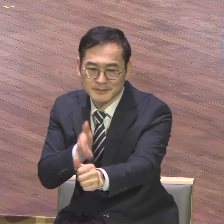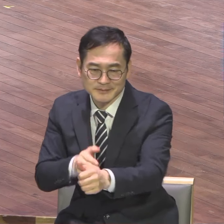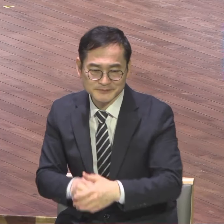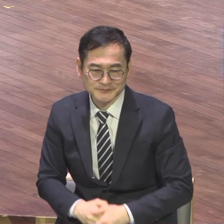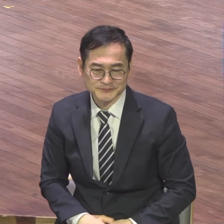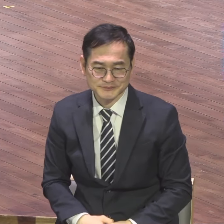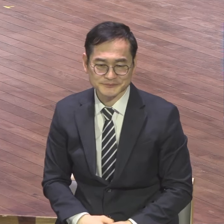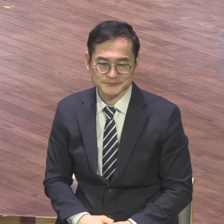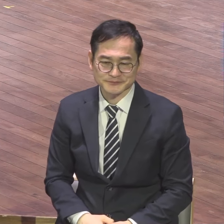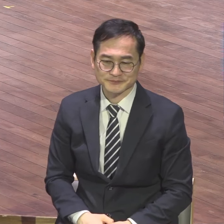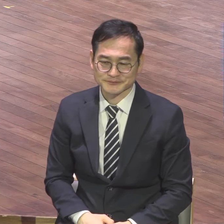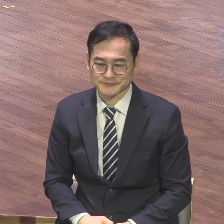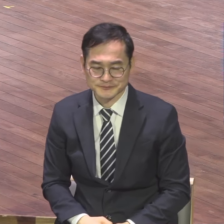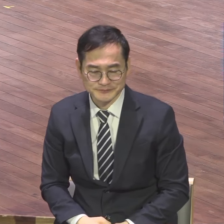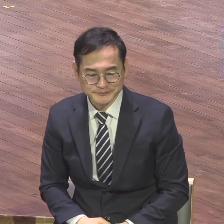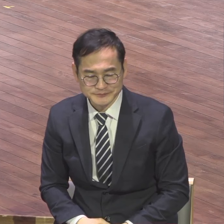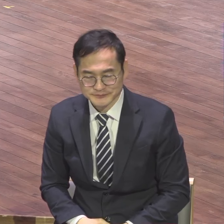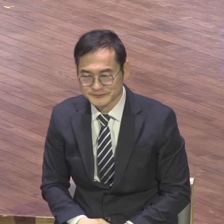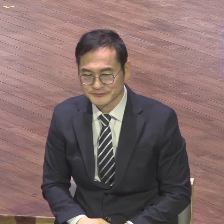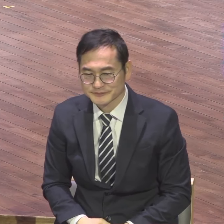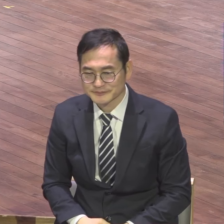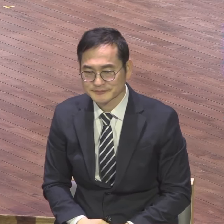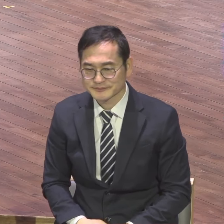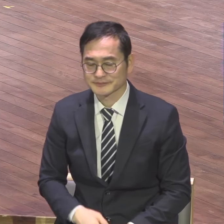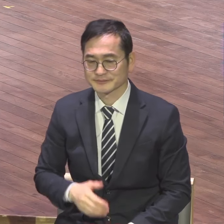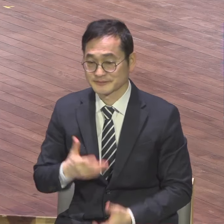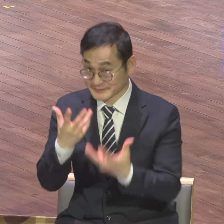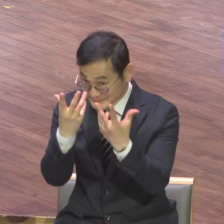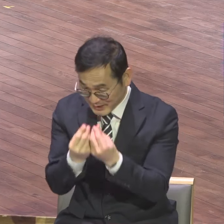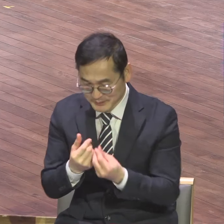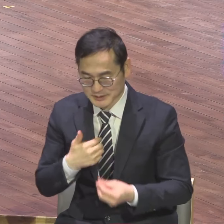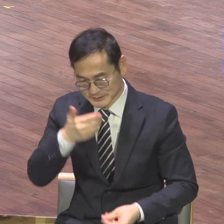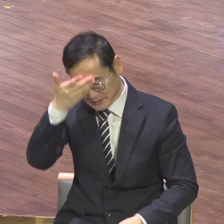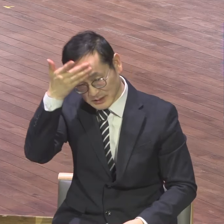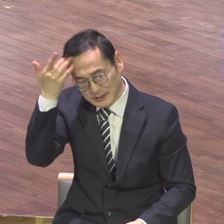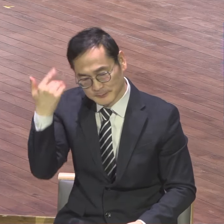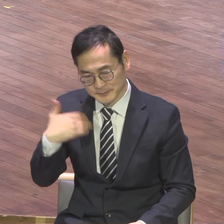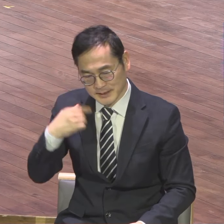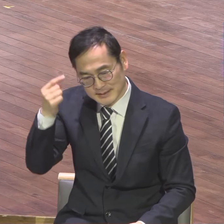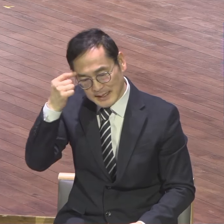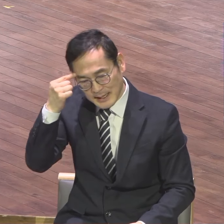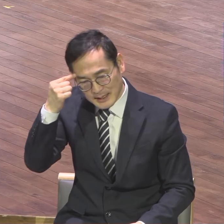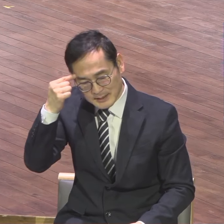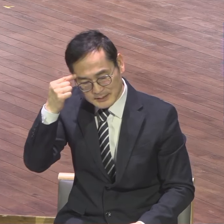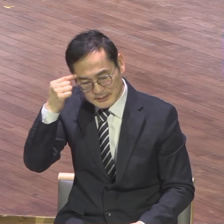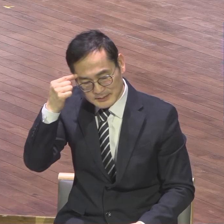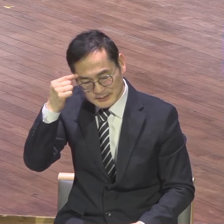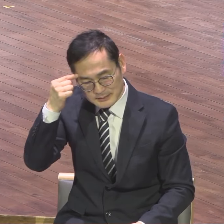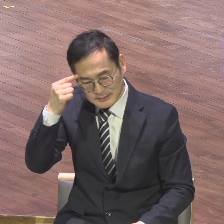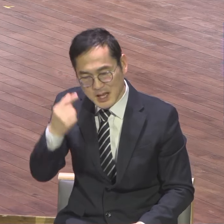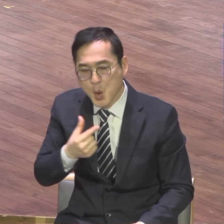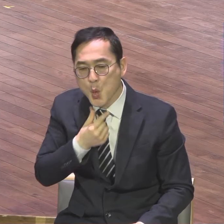생각과 다른 일이 발생이 되었다 내 생각보다 다르다